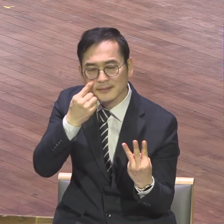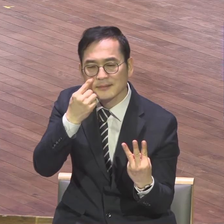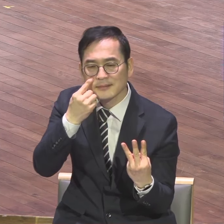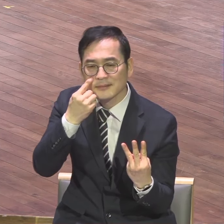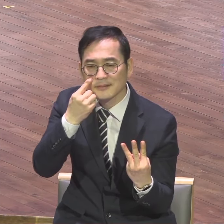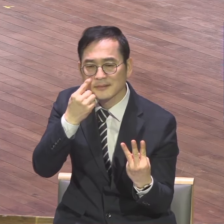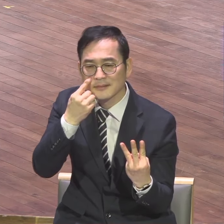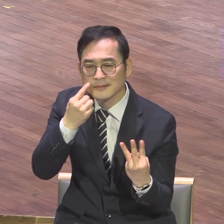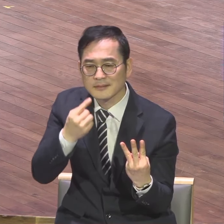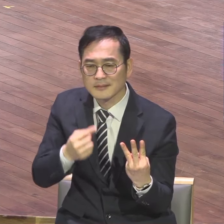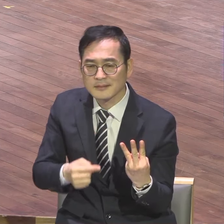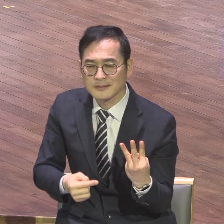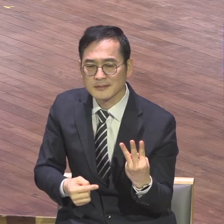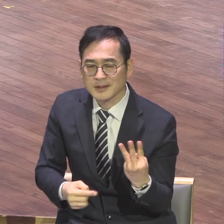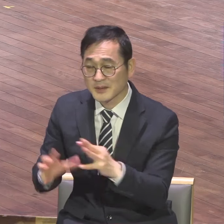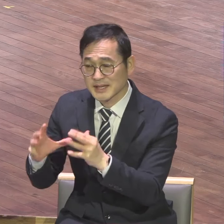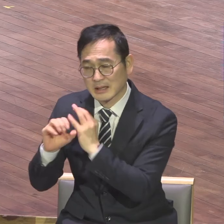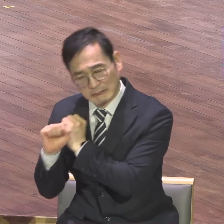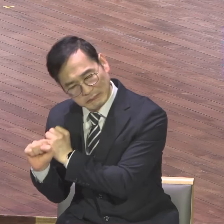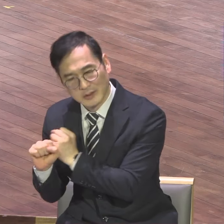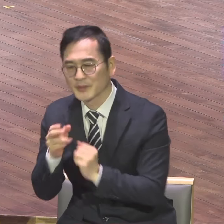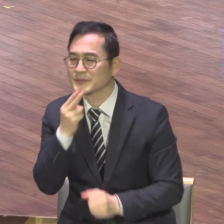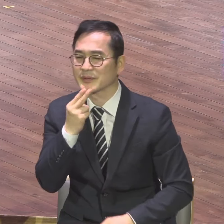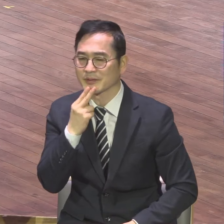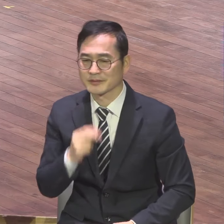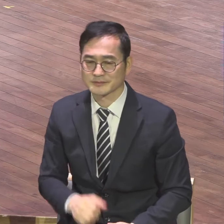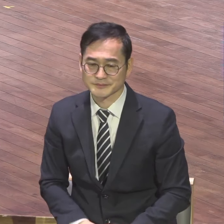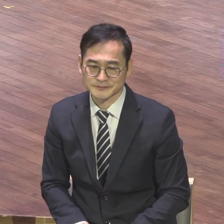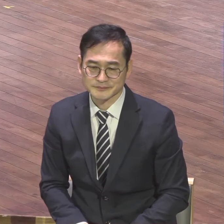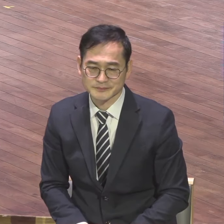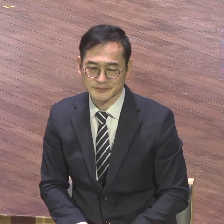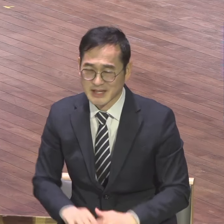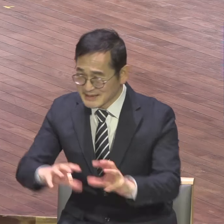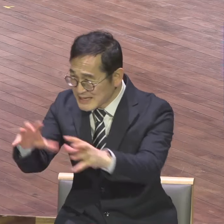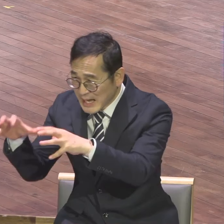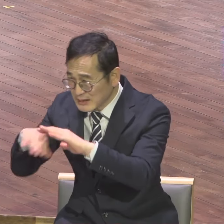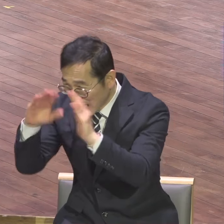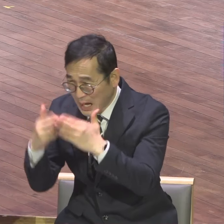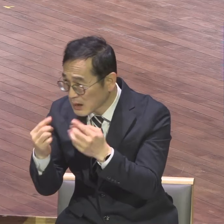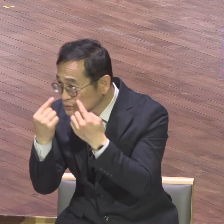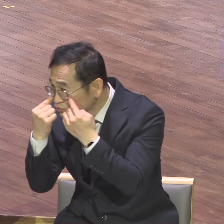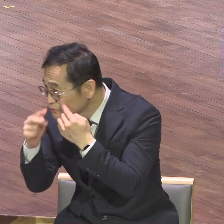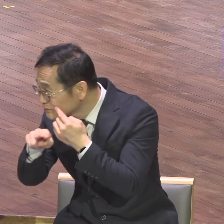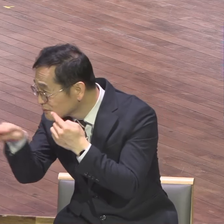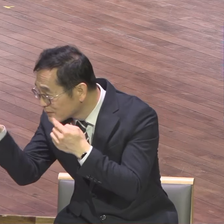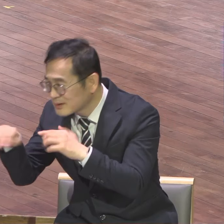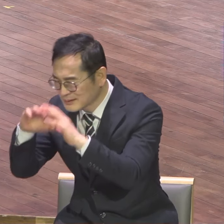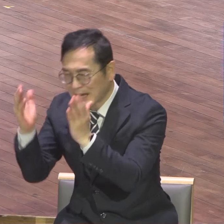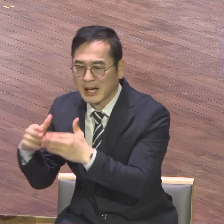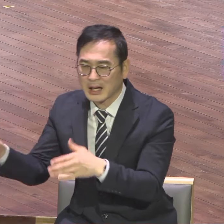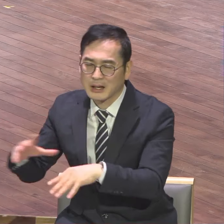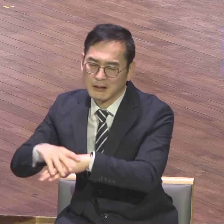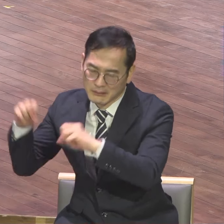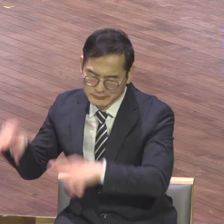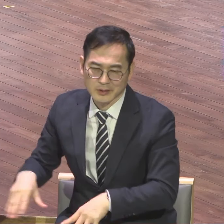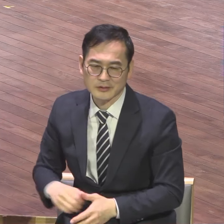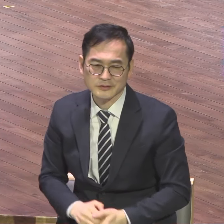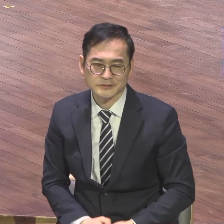그러면 서론에 속지 않습니다. 다 서론이에요. 눈에 보니까 다 서론이라고 사람 말 다 서론이라고요.